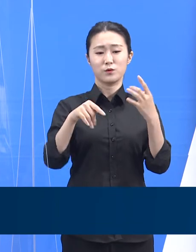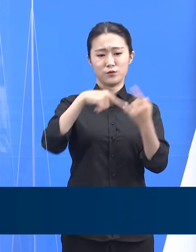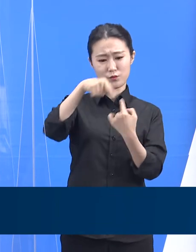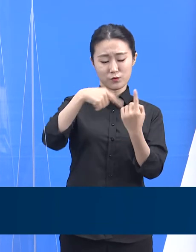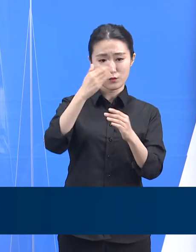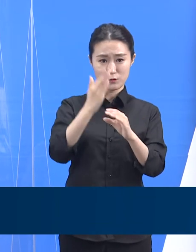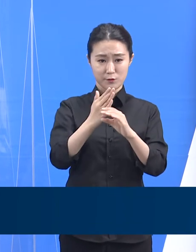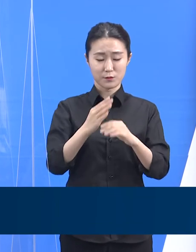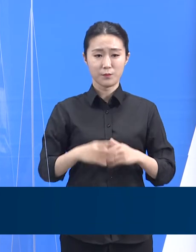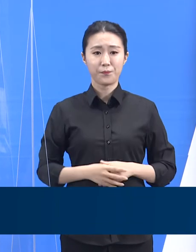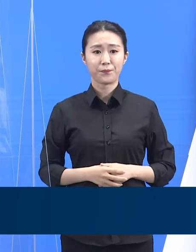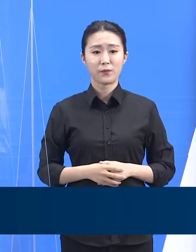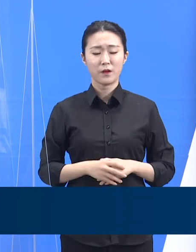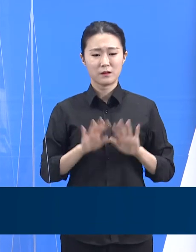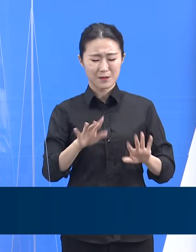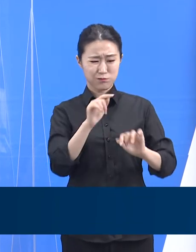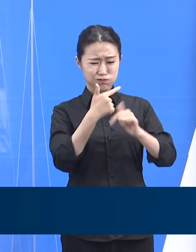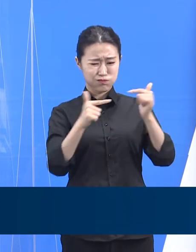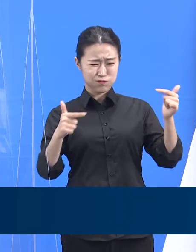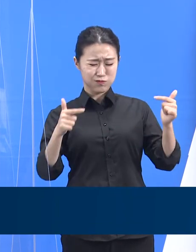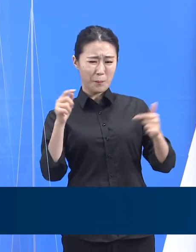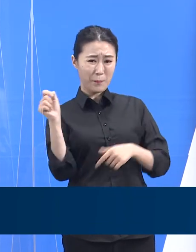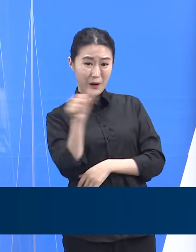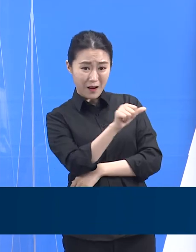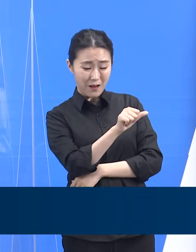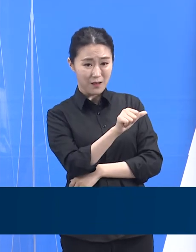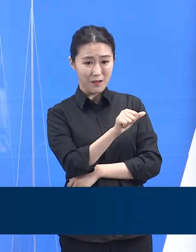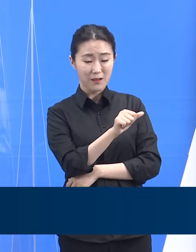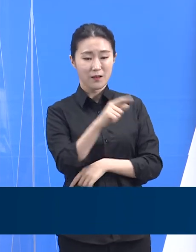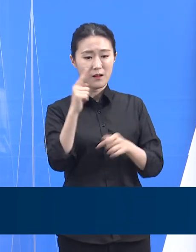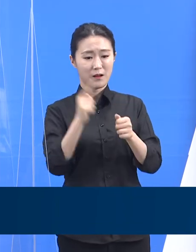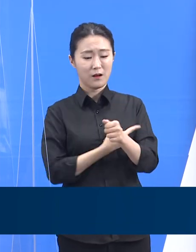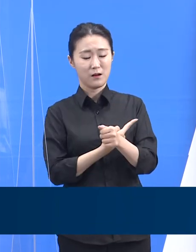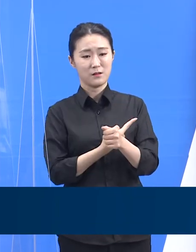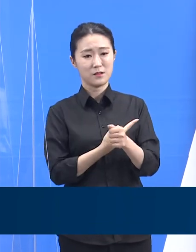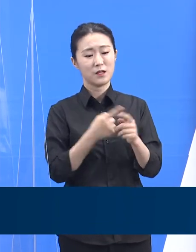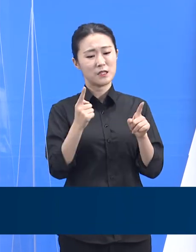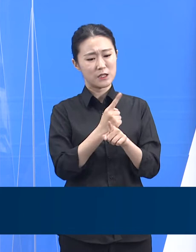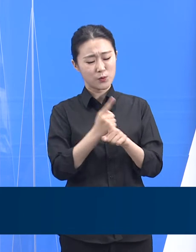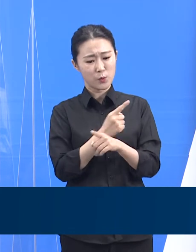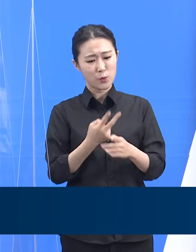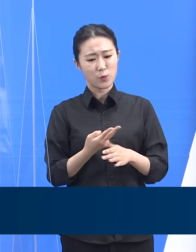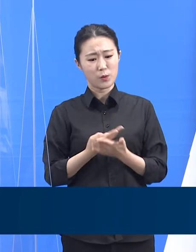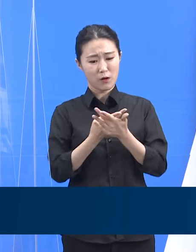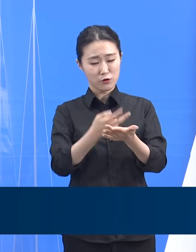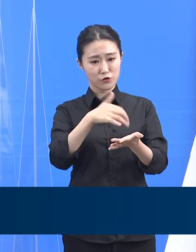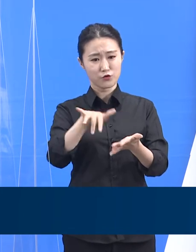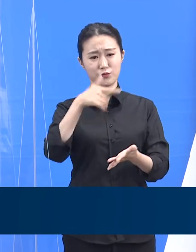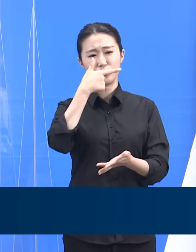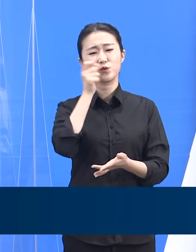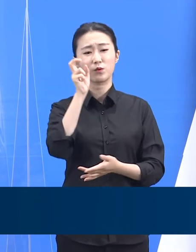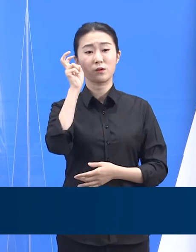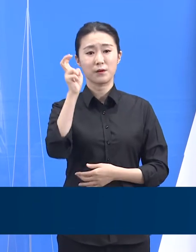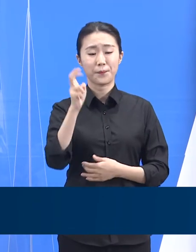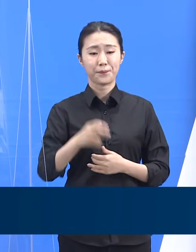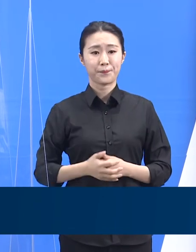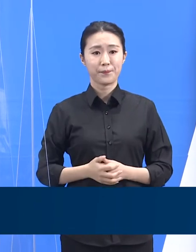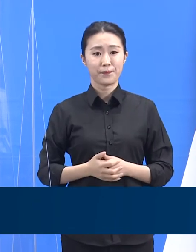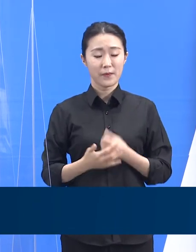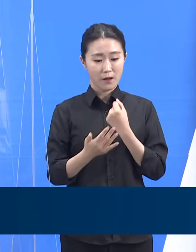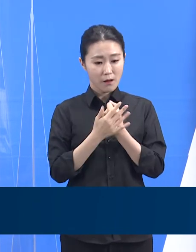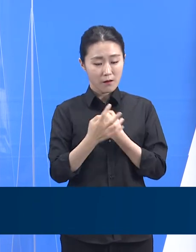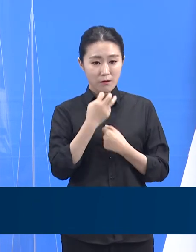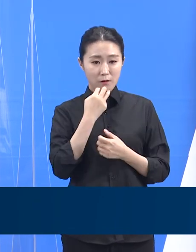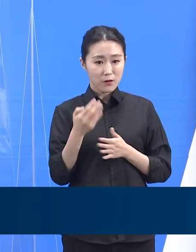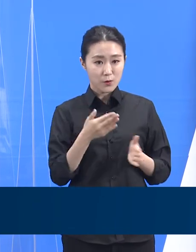보면 현재의 의료기관 및 생활치료센터 병상은 부족할 것으로 예상됩니다. 이에 경기도는 지난 한